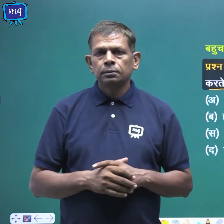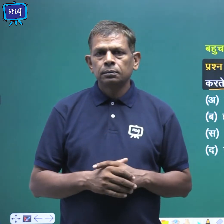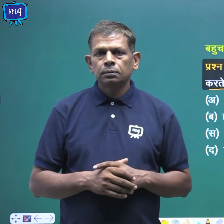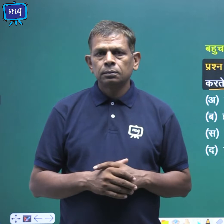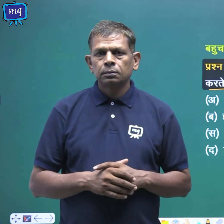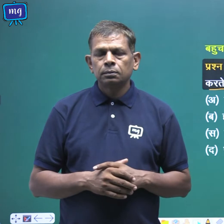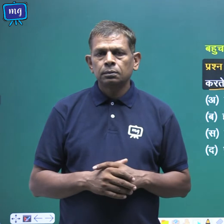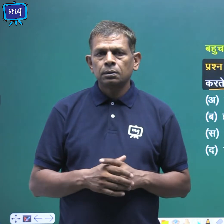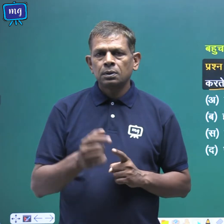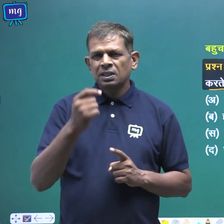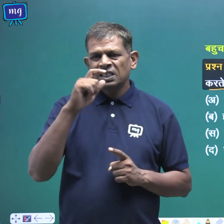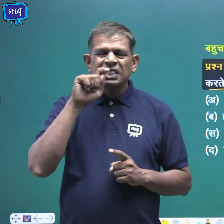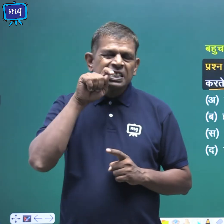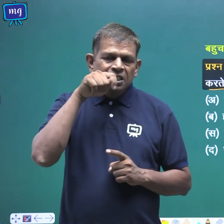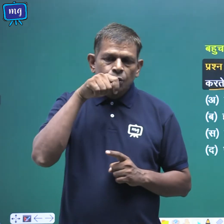चोंच